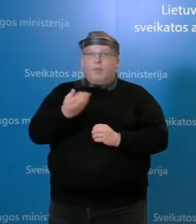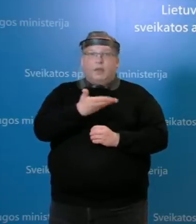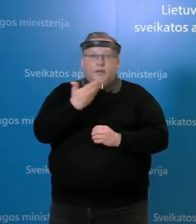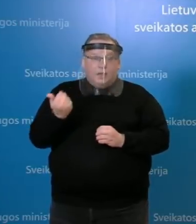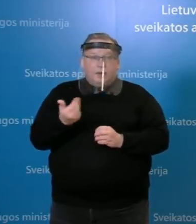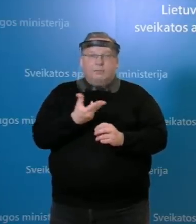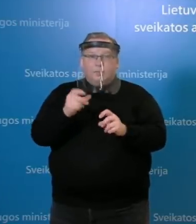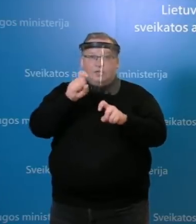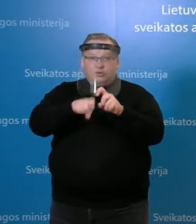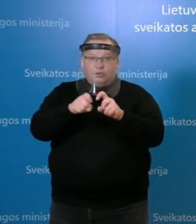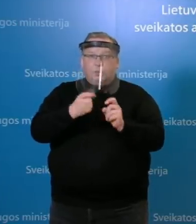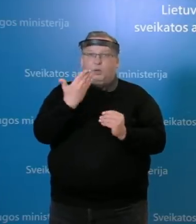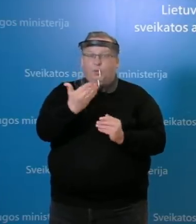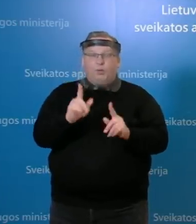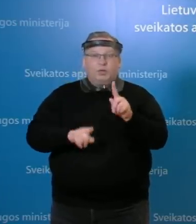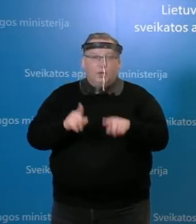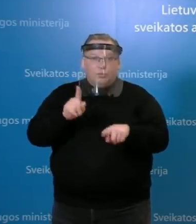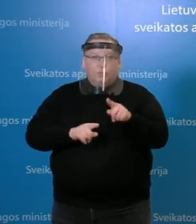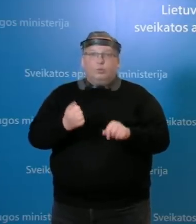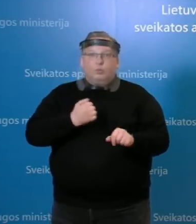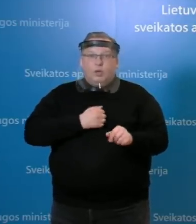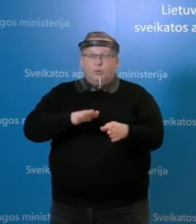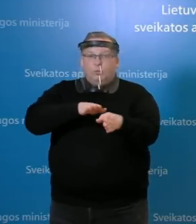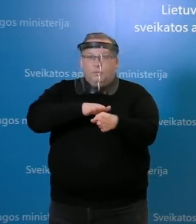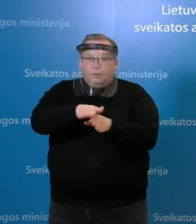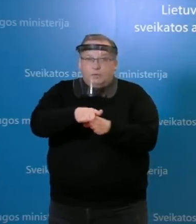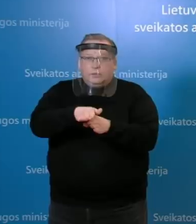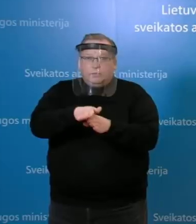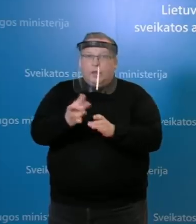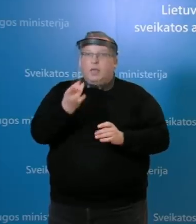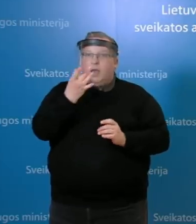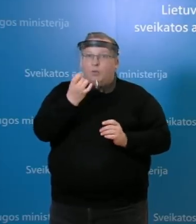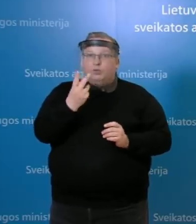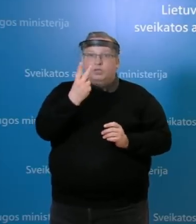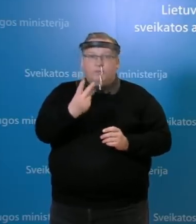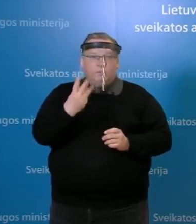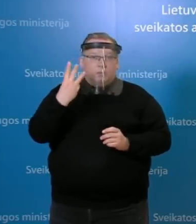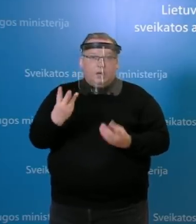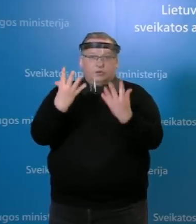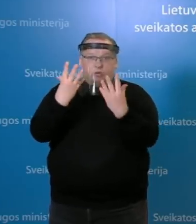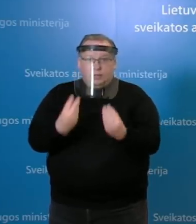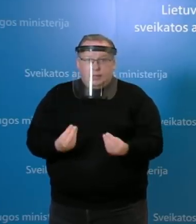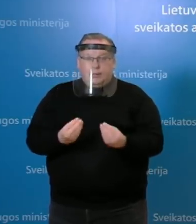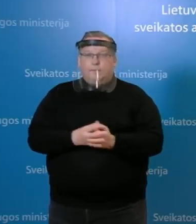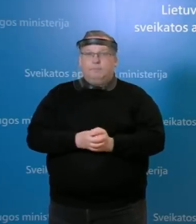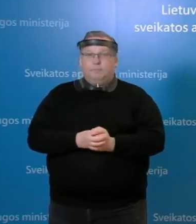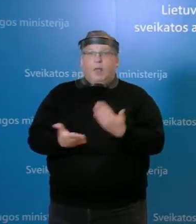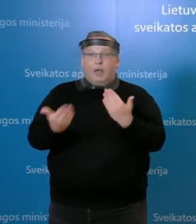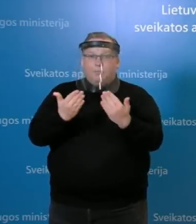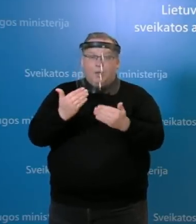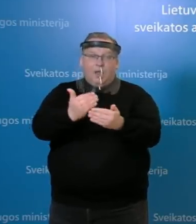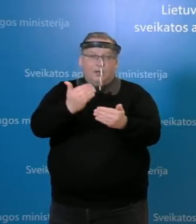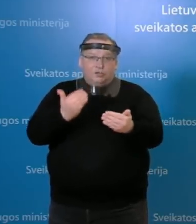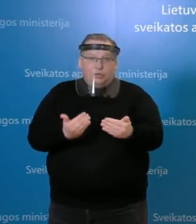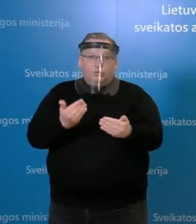ištirtas, jo atyrimas, jeigu neklystų, turėtų įvykti gegužės 23 dieną arba anksčiau,